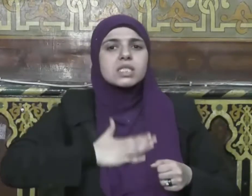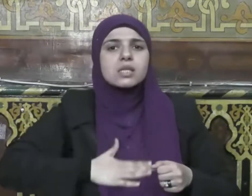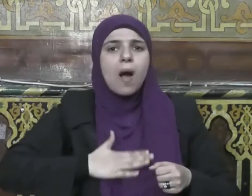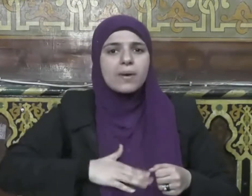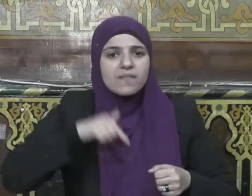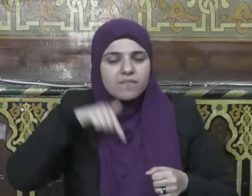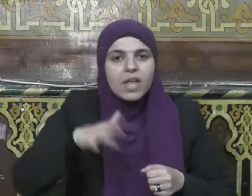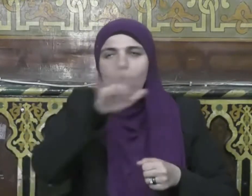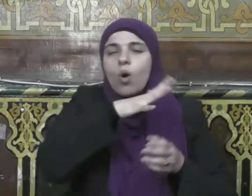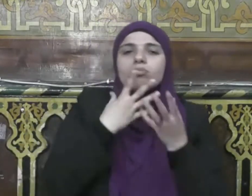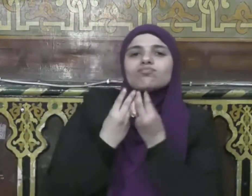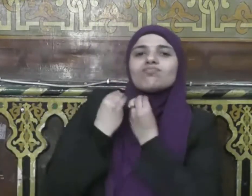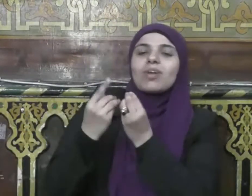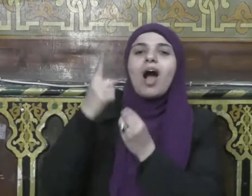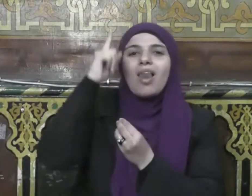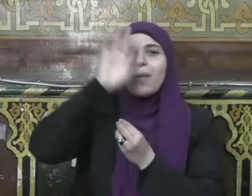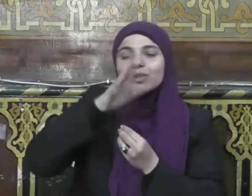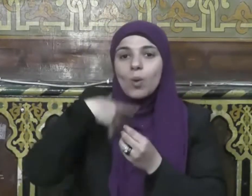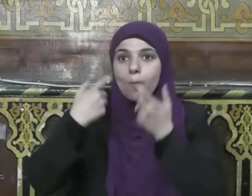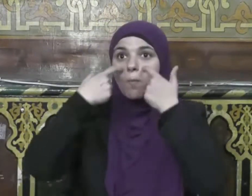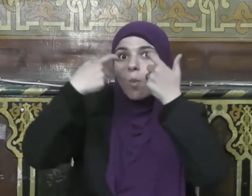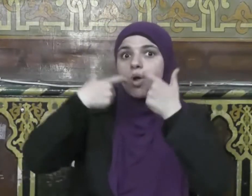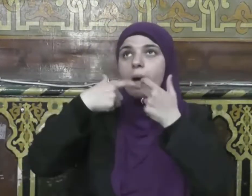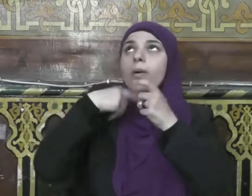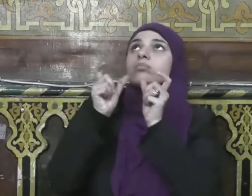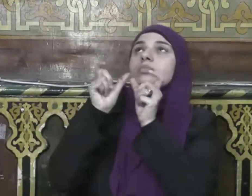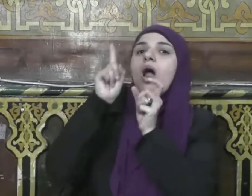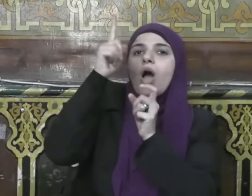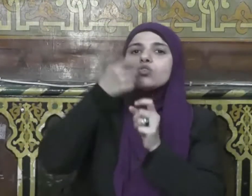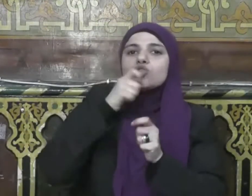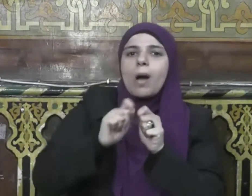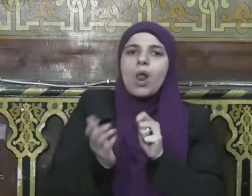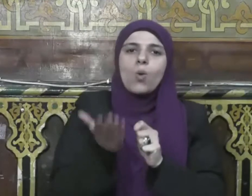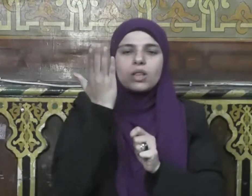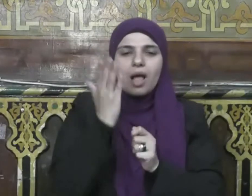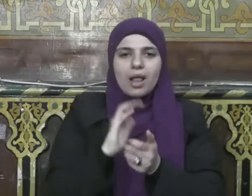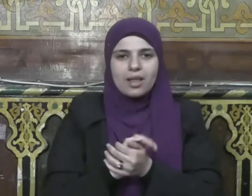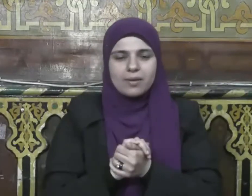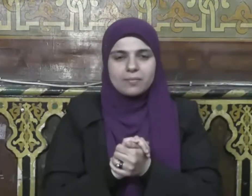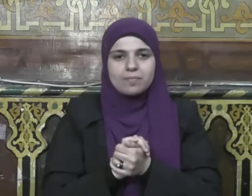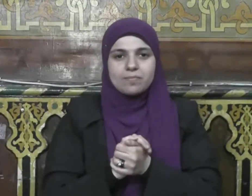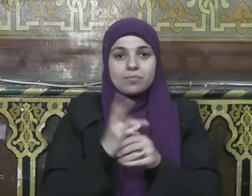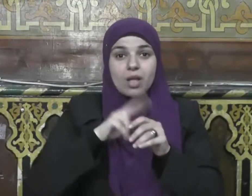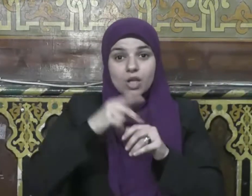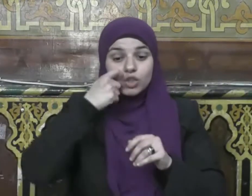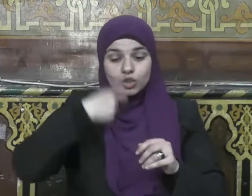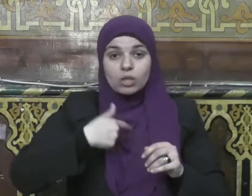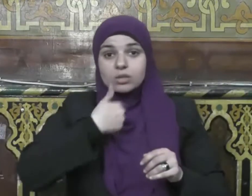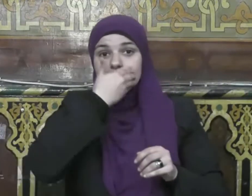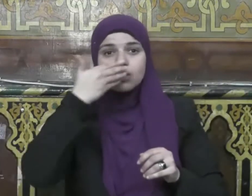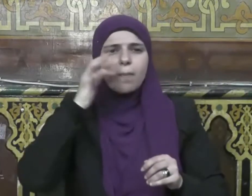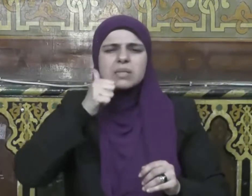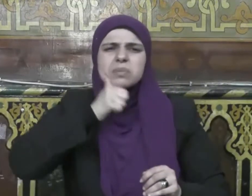فالصائم يتحمل الجوع والعطش ويكبح جماح النفس